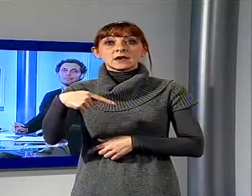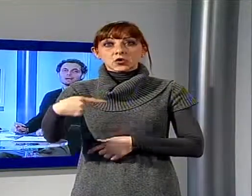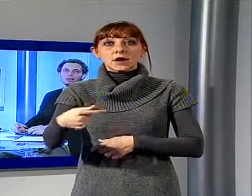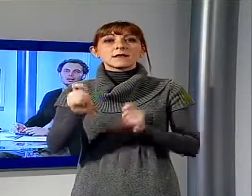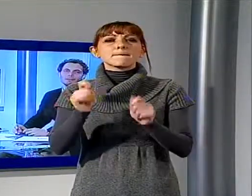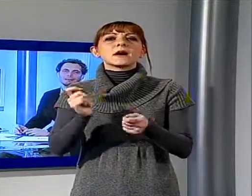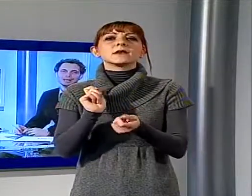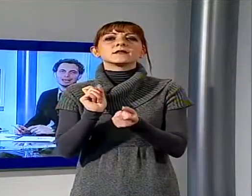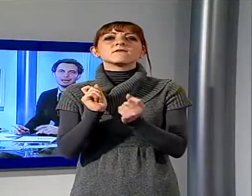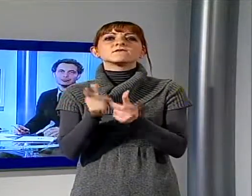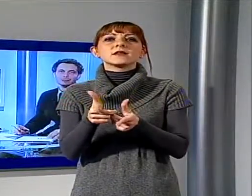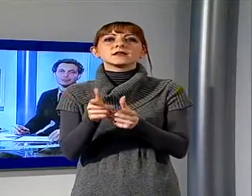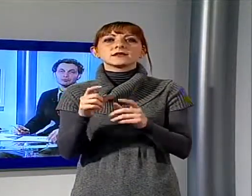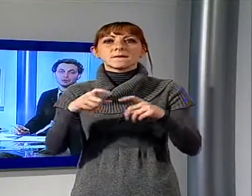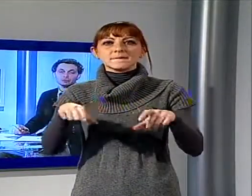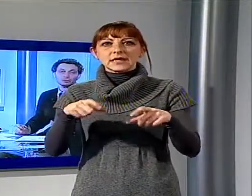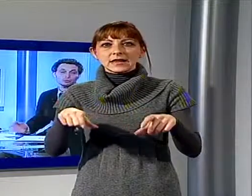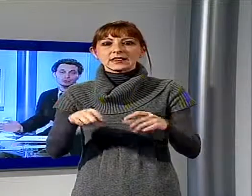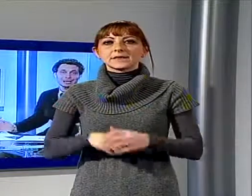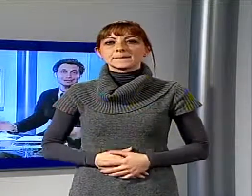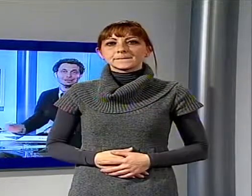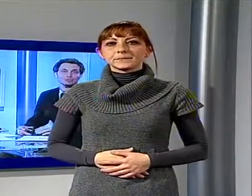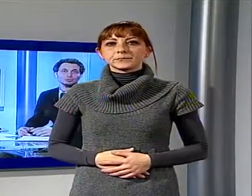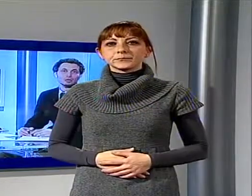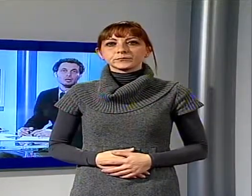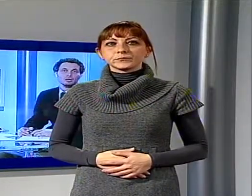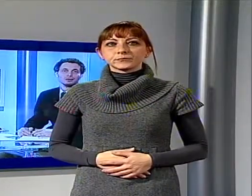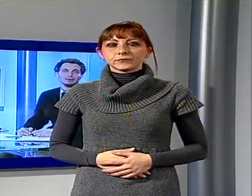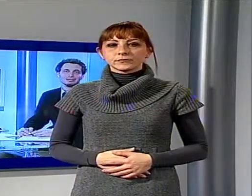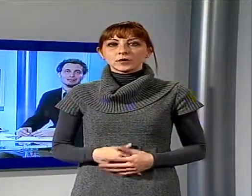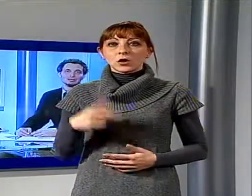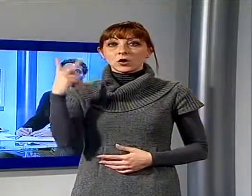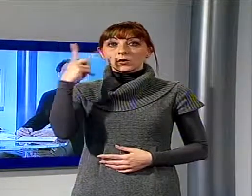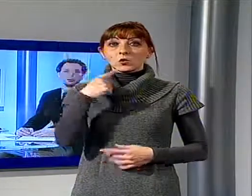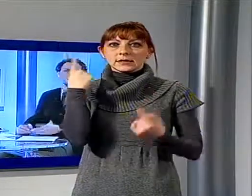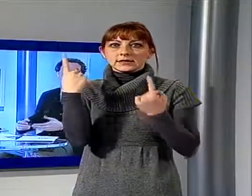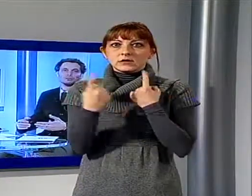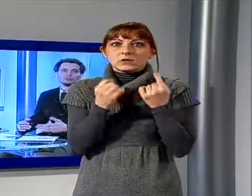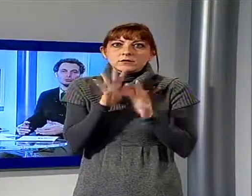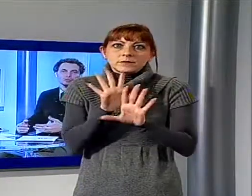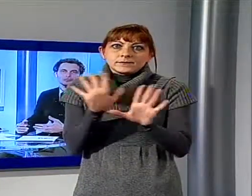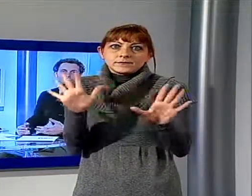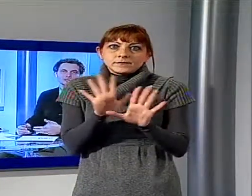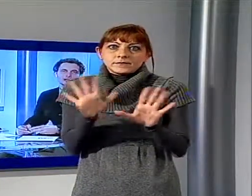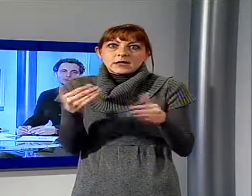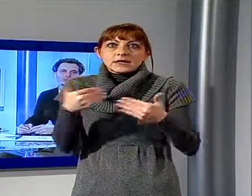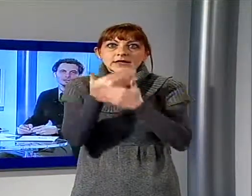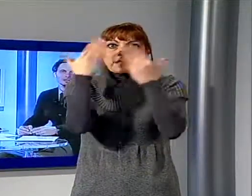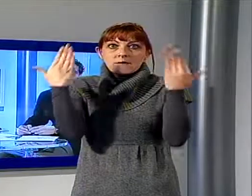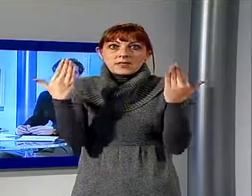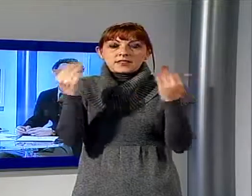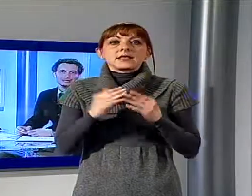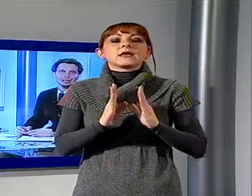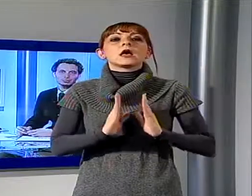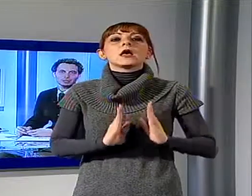E sempre a Lucca per parlare di un episodio sconcertante avvenuto questa mattina in Centro Storico. Un mattone precipitato dal